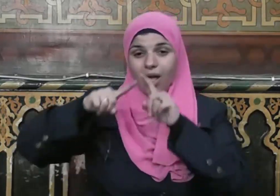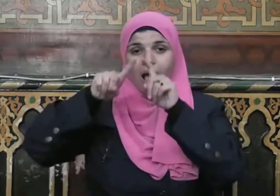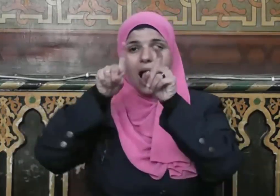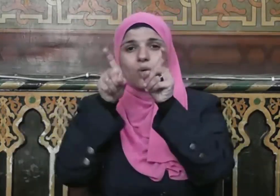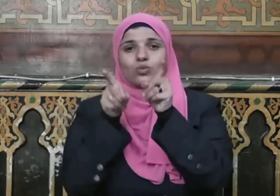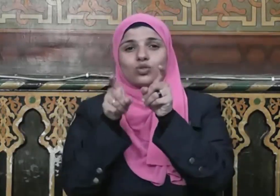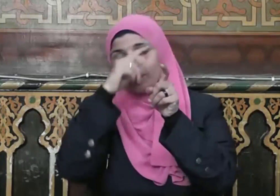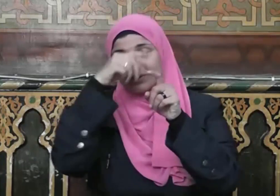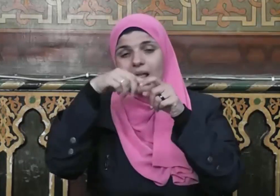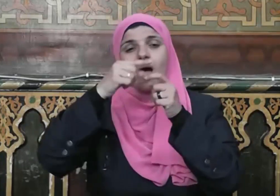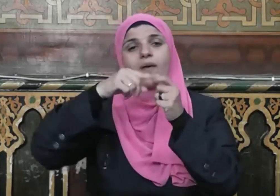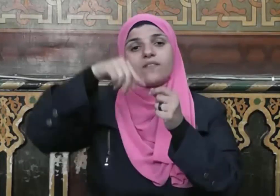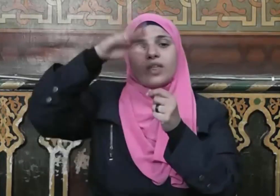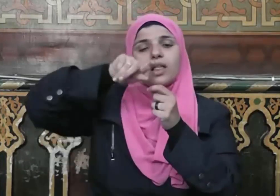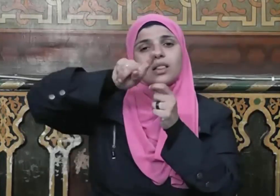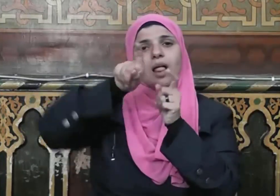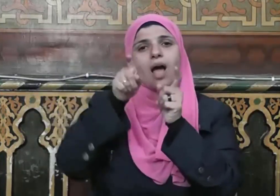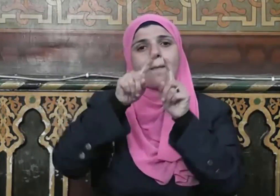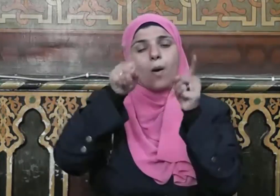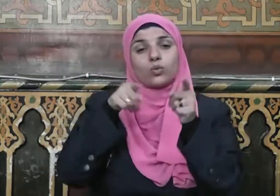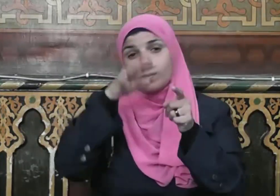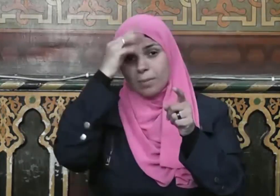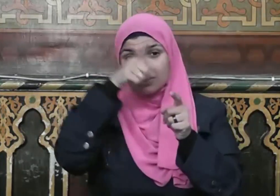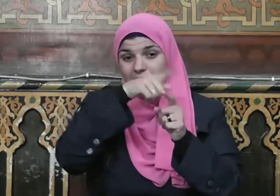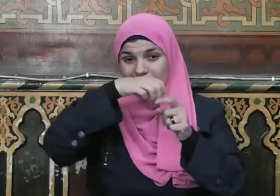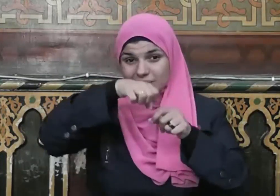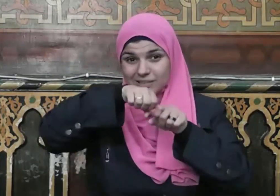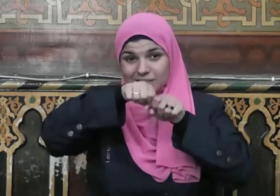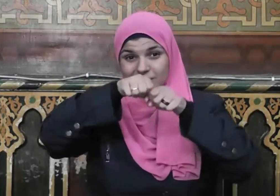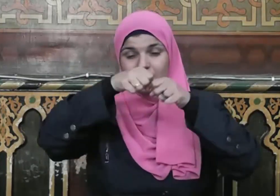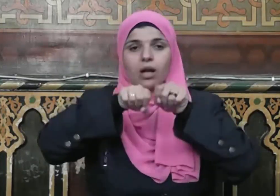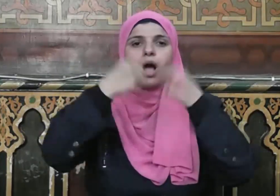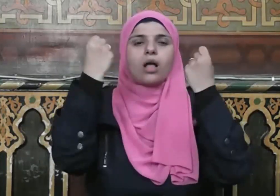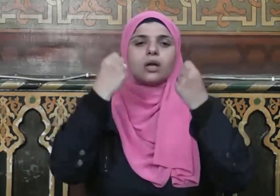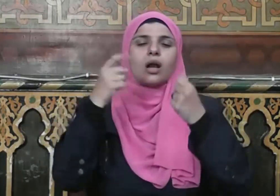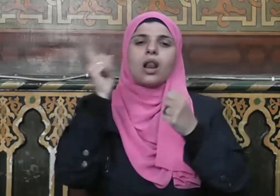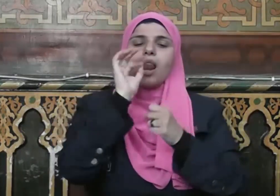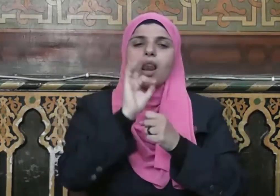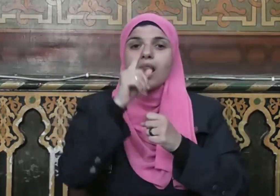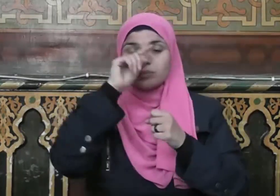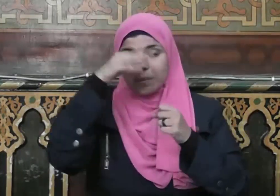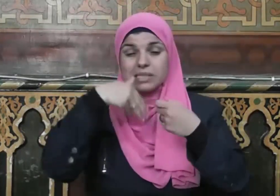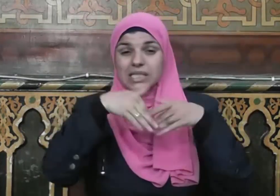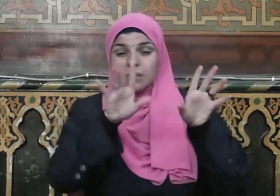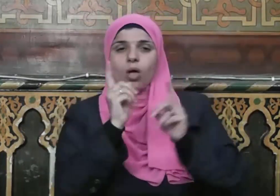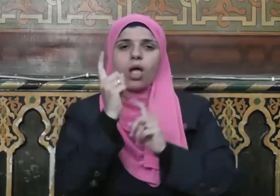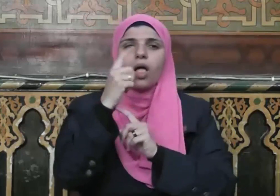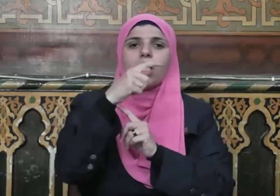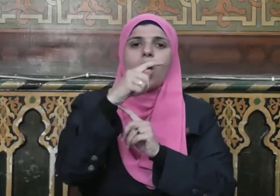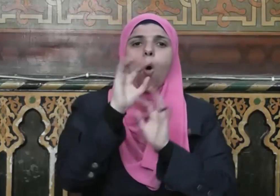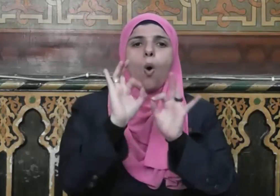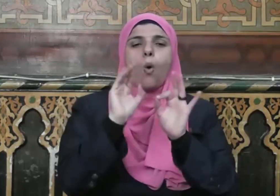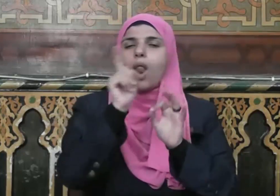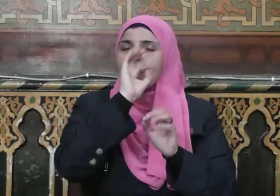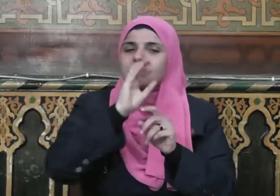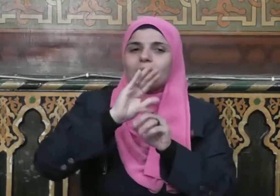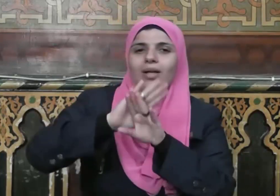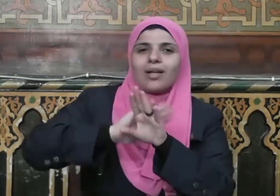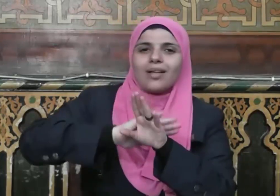وإن أعوج شيء في الضلع أعلاه فإن ذهبت تقيمه كسرته وإن تركته لم يزل